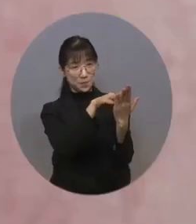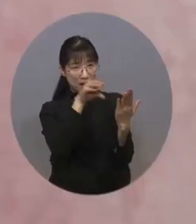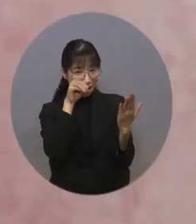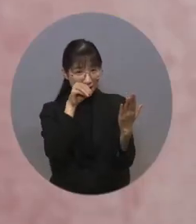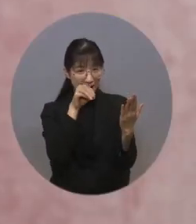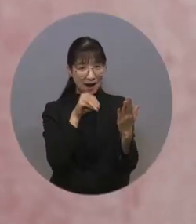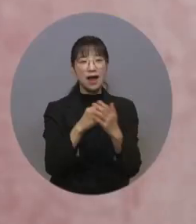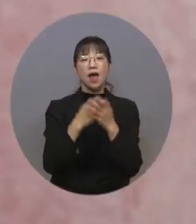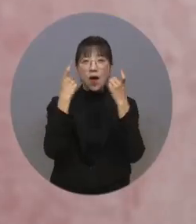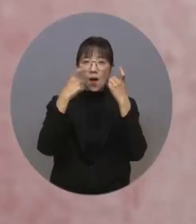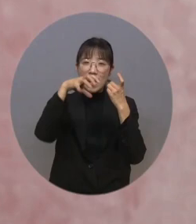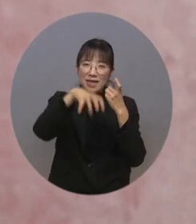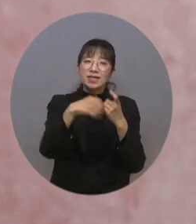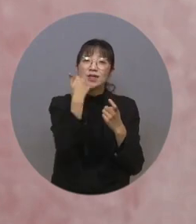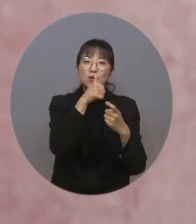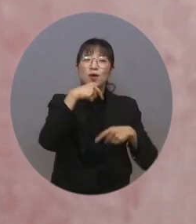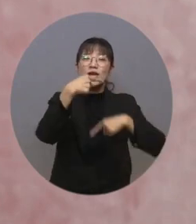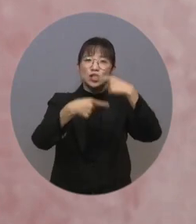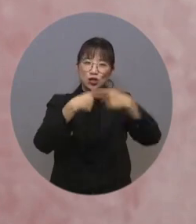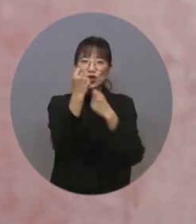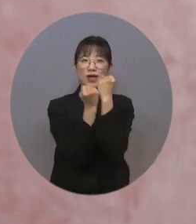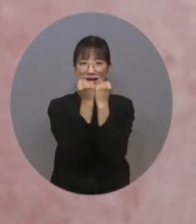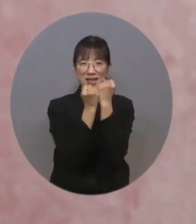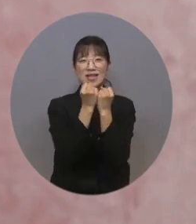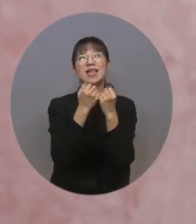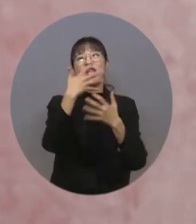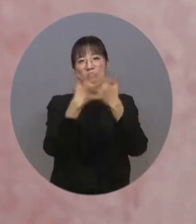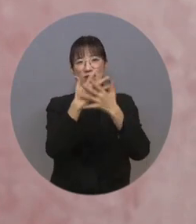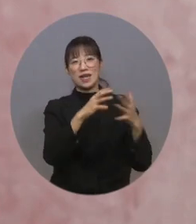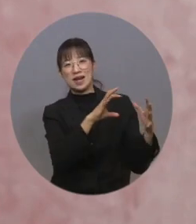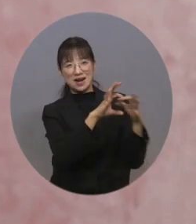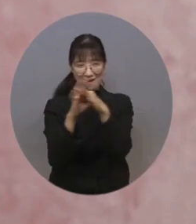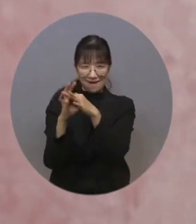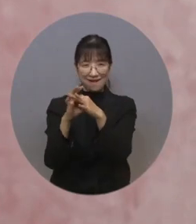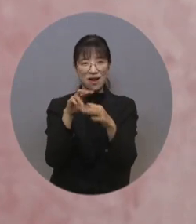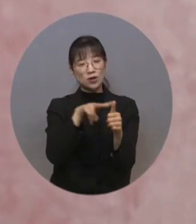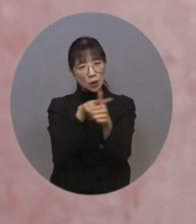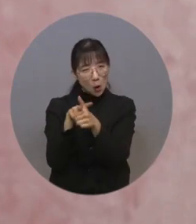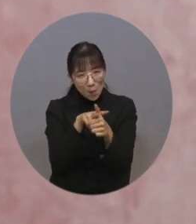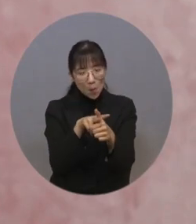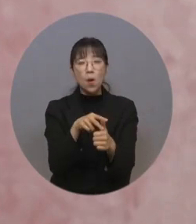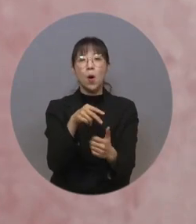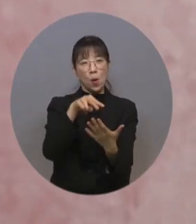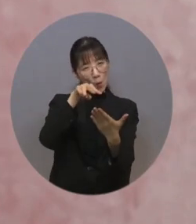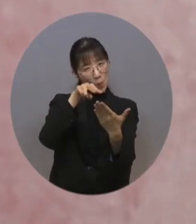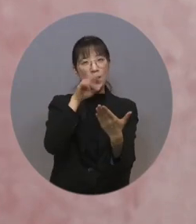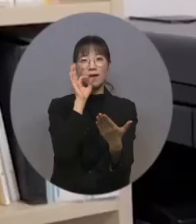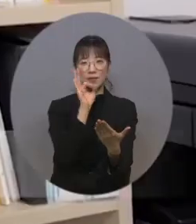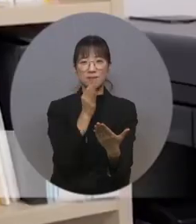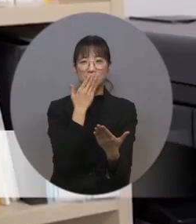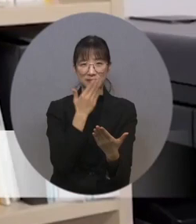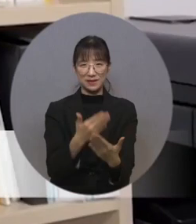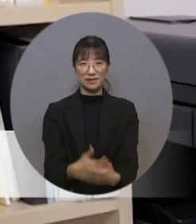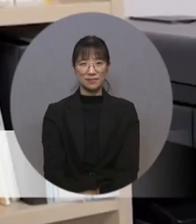관광지를 소개하는 수어 해설 영상으로 연결돼 관광지 정보를 바로 시청할 수 있습니다.